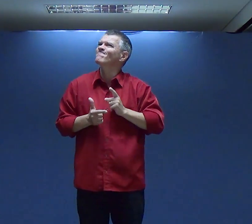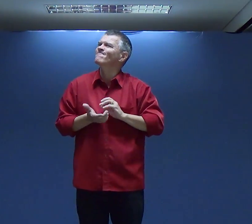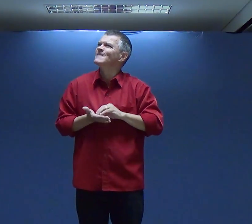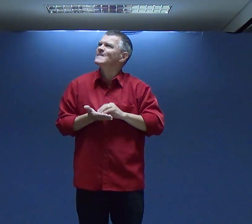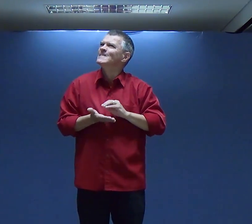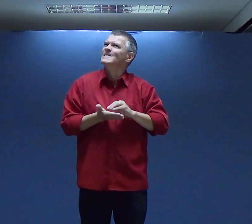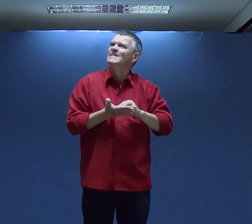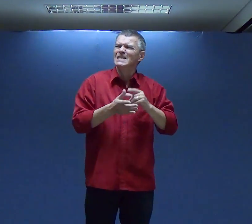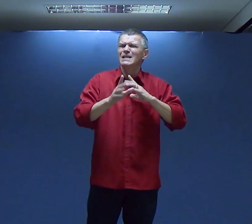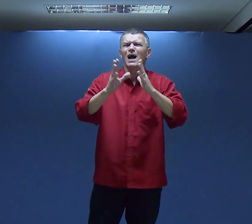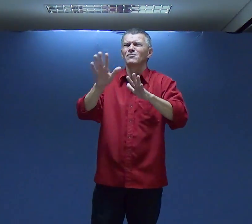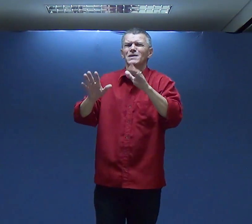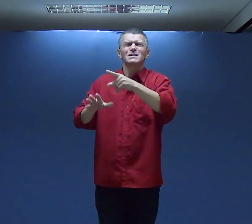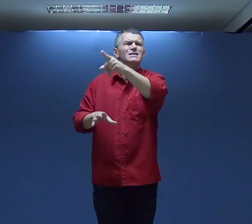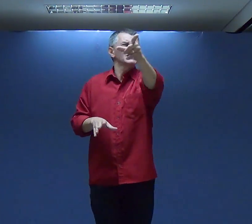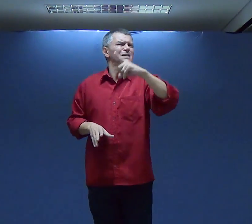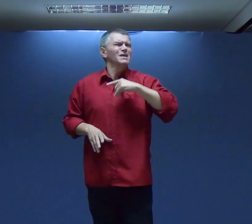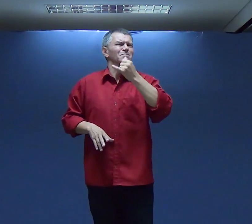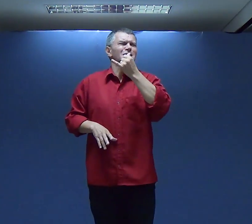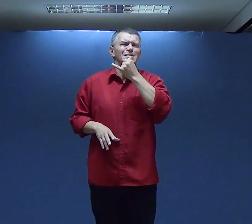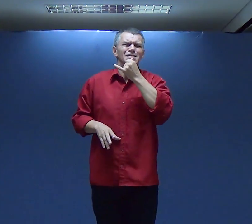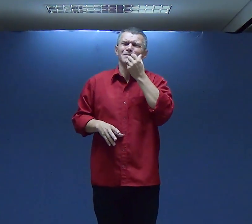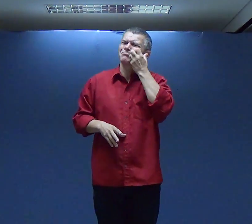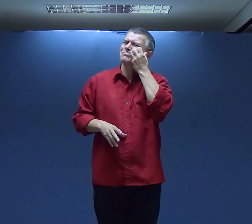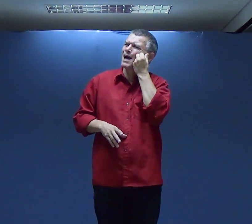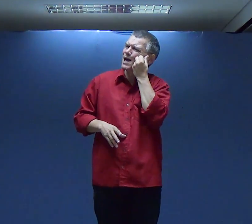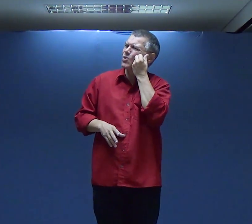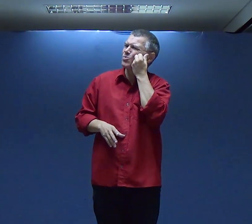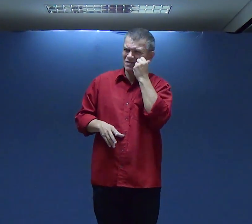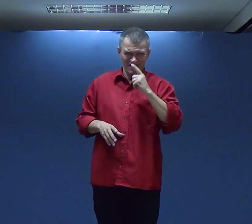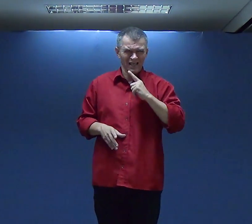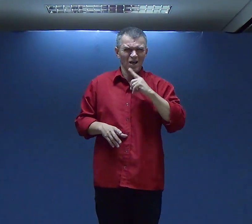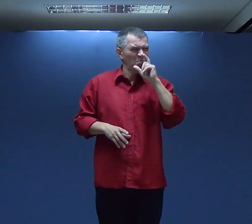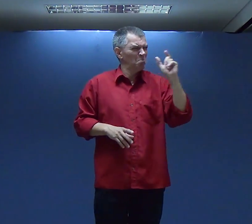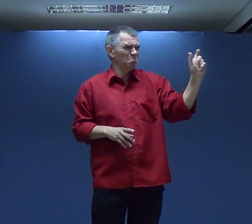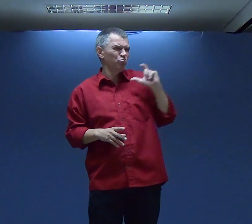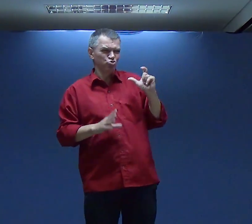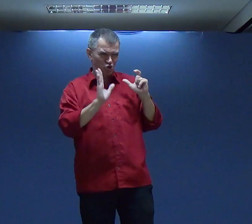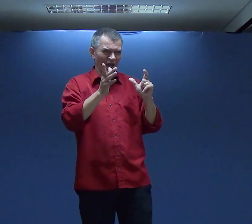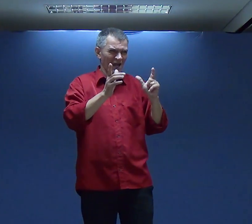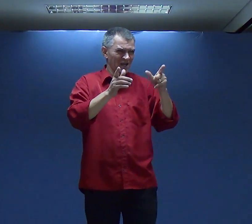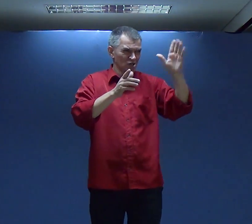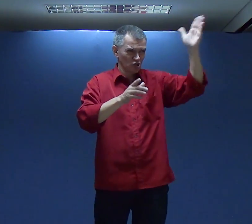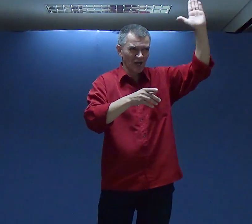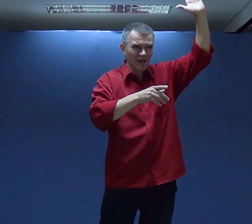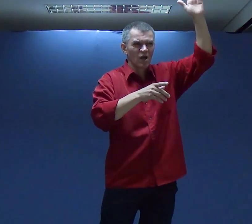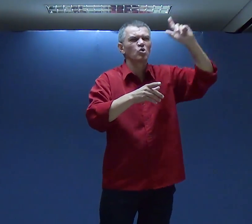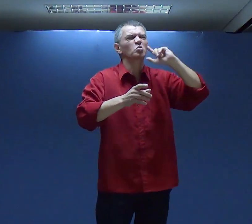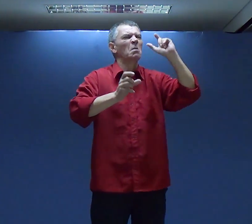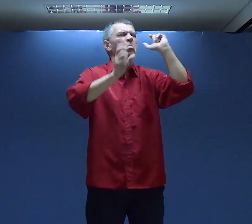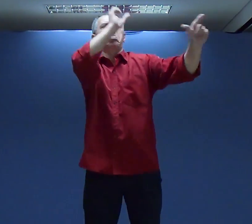Você Que Se Lembrou Que Falta Restaurar Com Alguém Está Guardando Uma Mágua Contra Uma Palavra